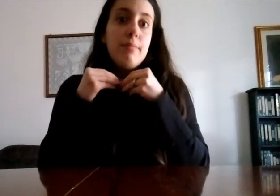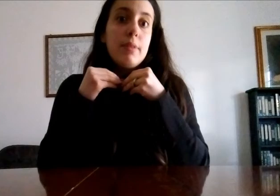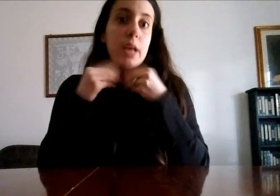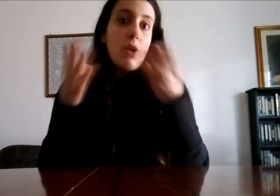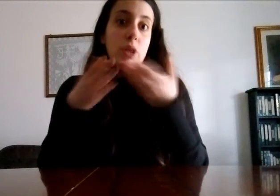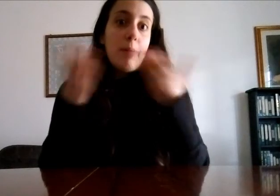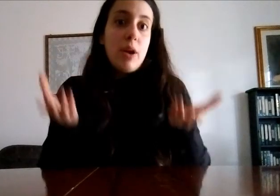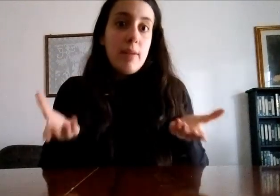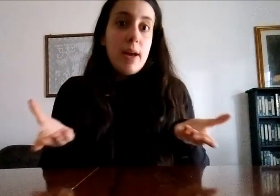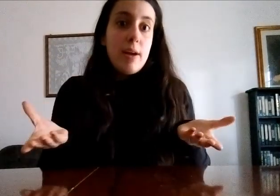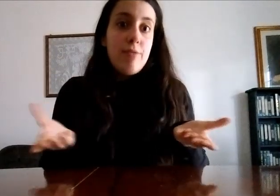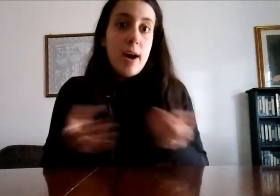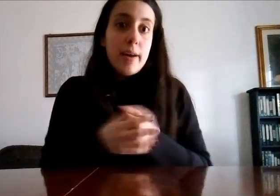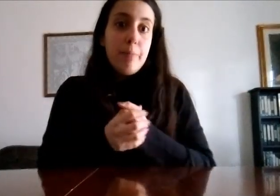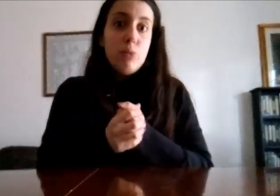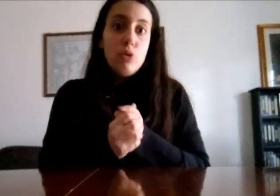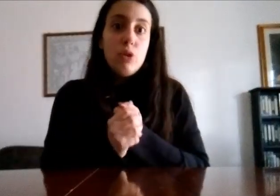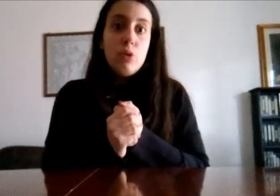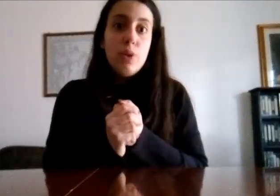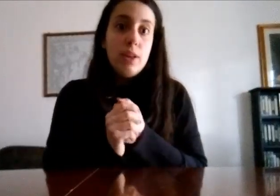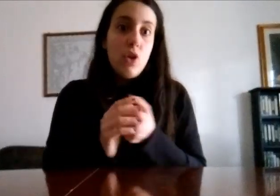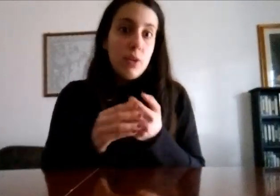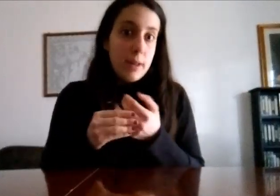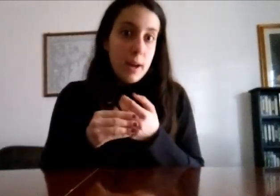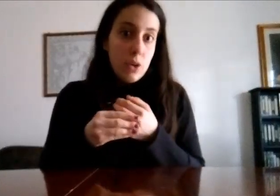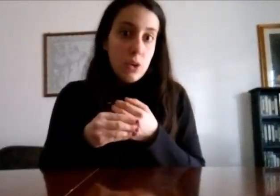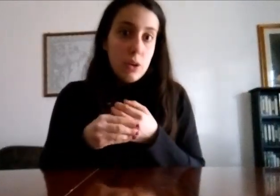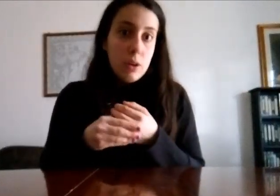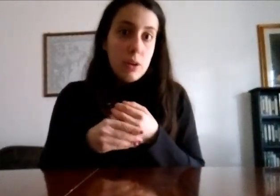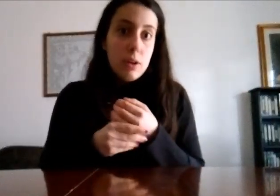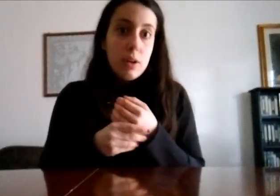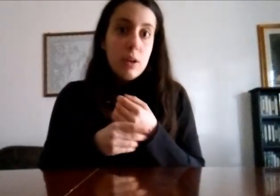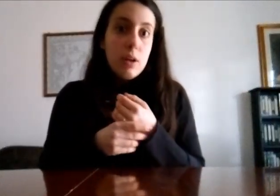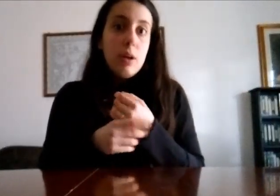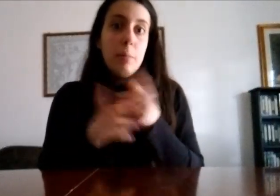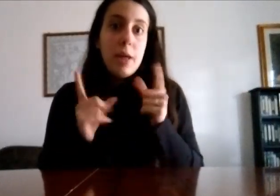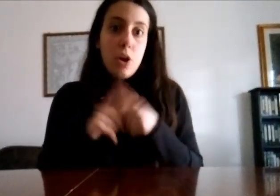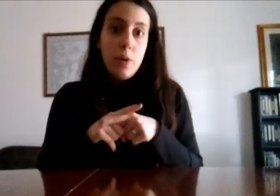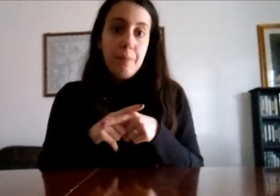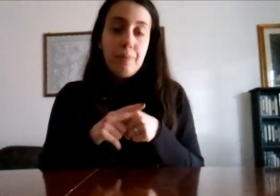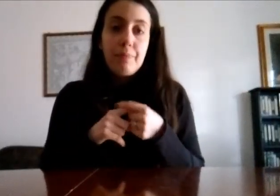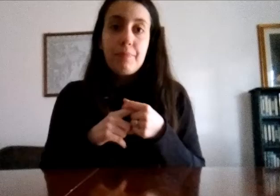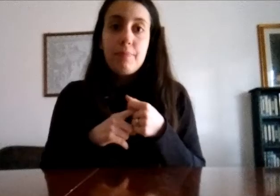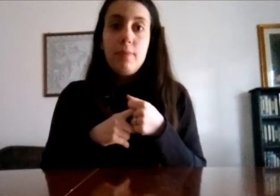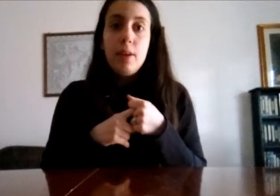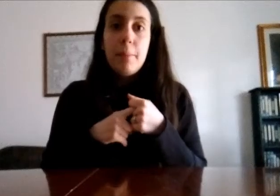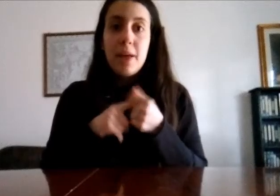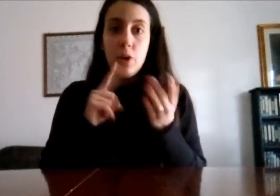che cosa può arrivare a fare appunto quindi non lo sanno però però